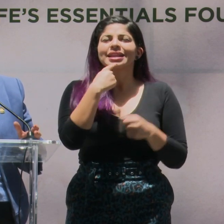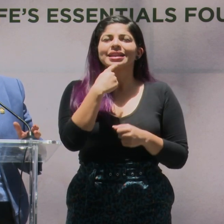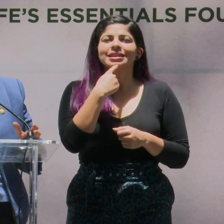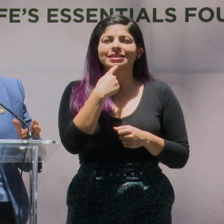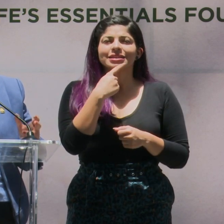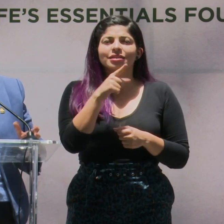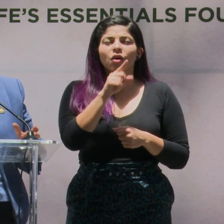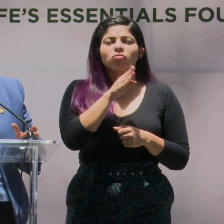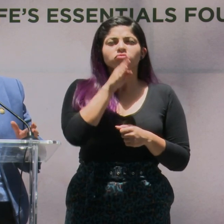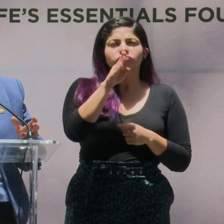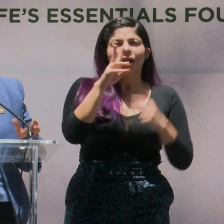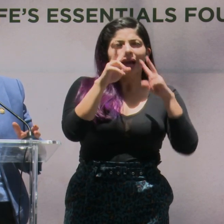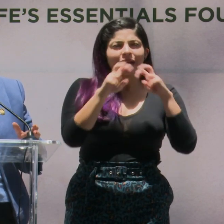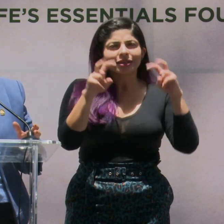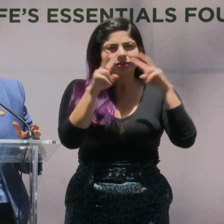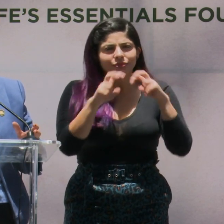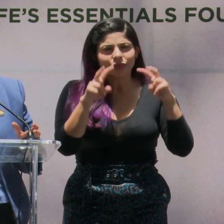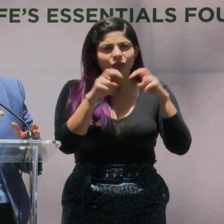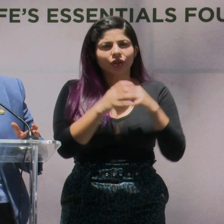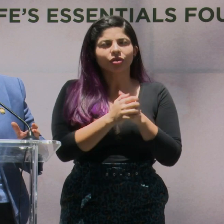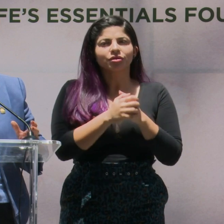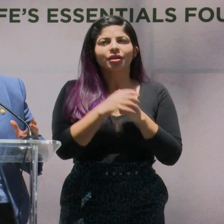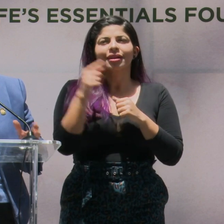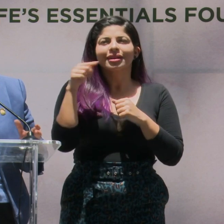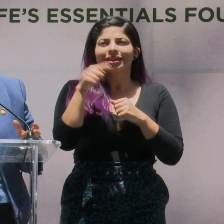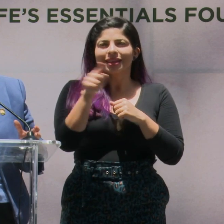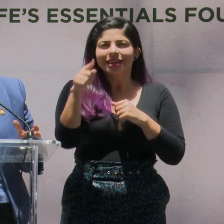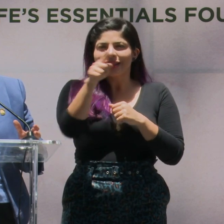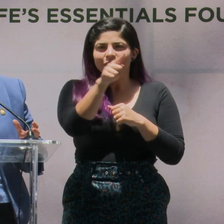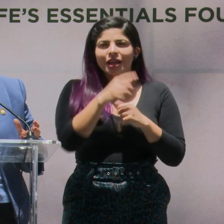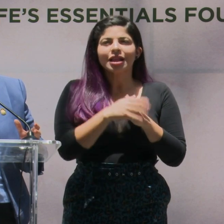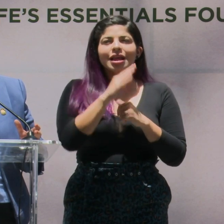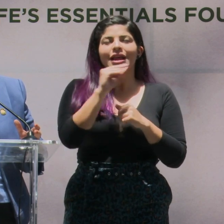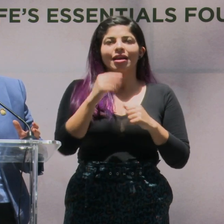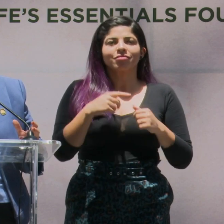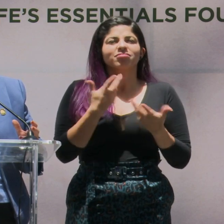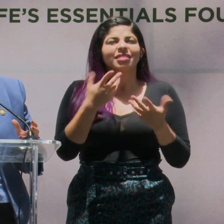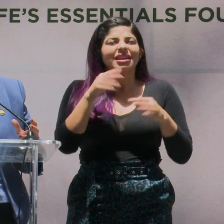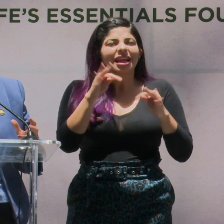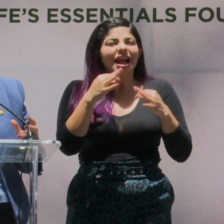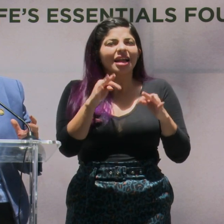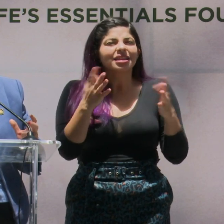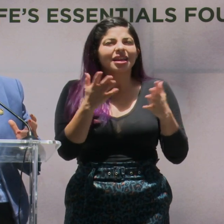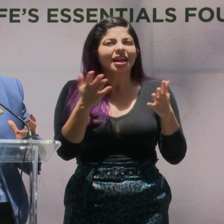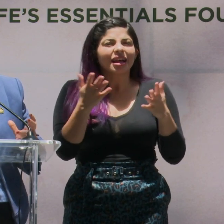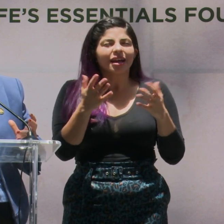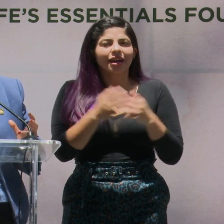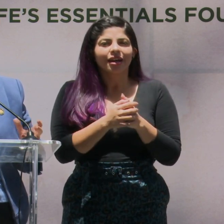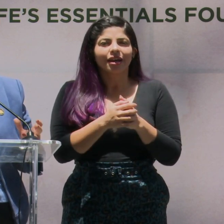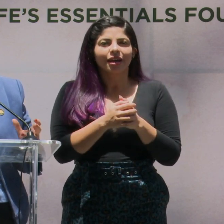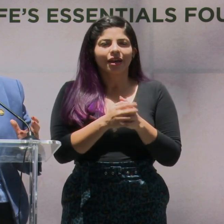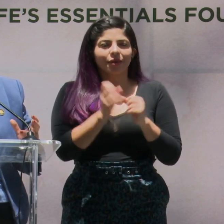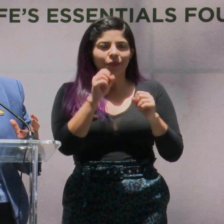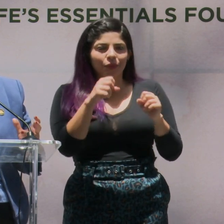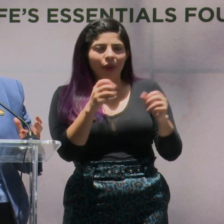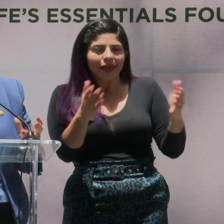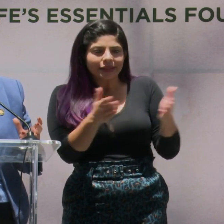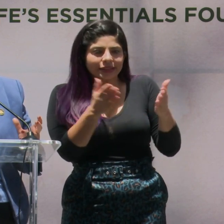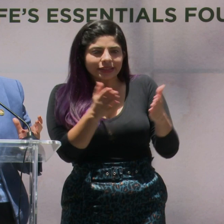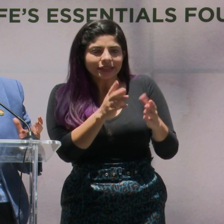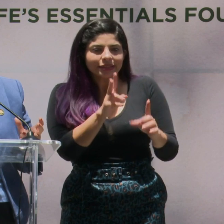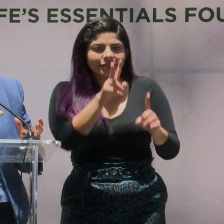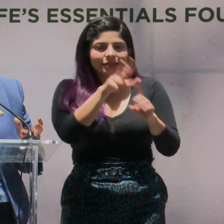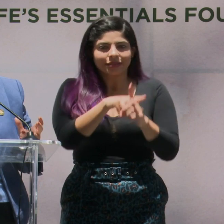Explore Year Round. precisamente tratando de enfrentar una de las